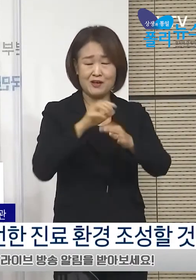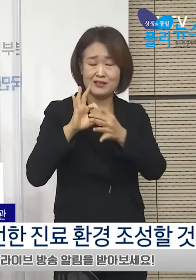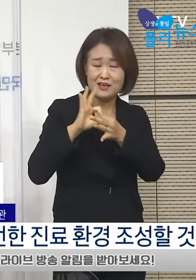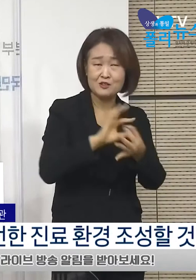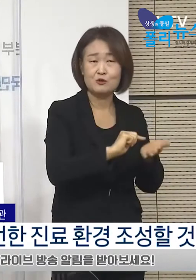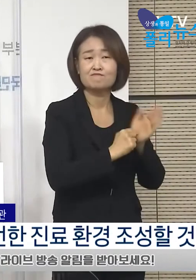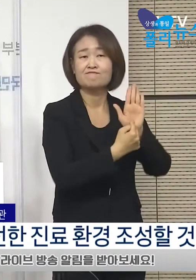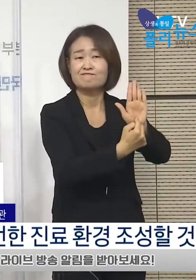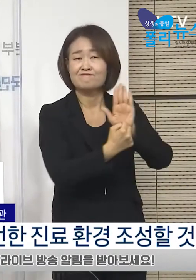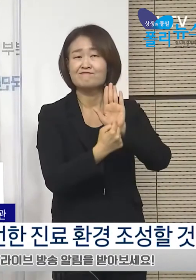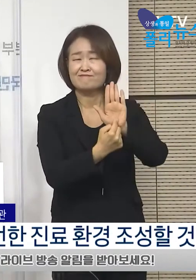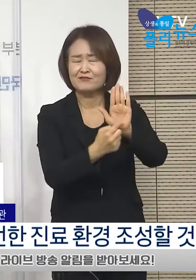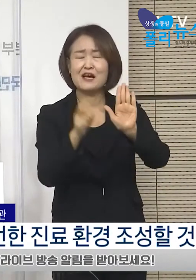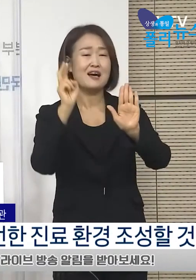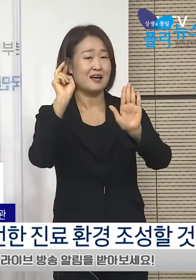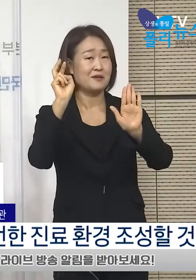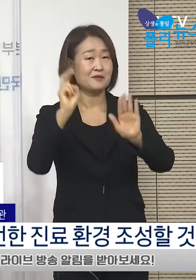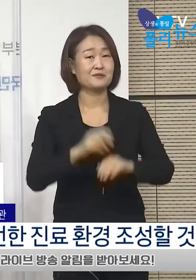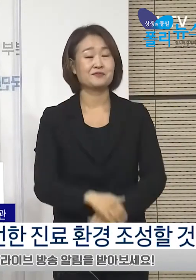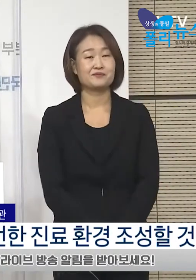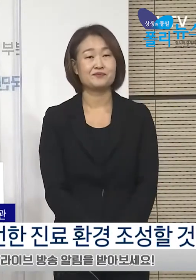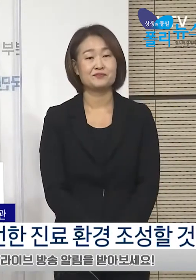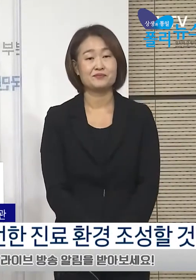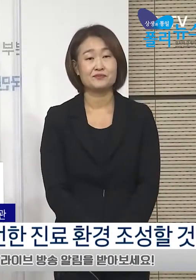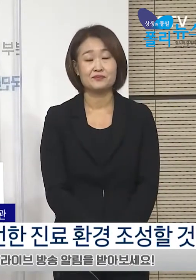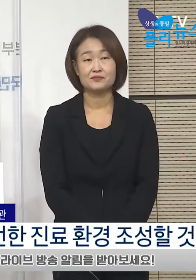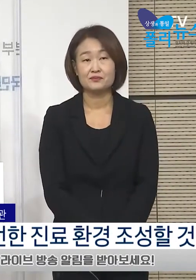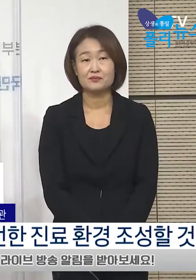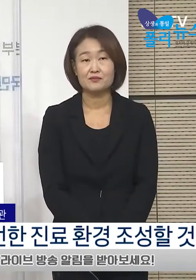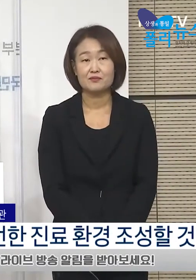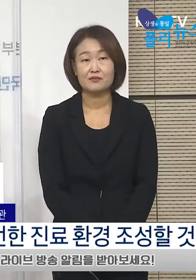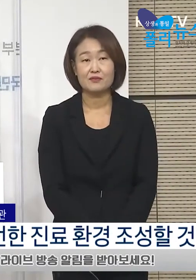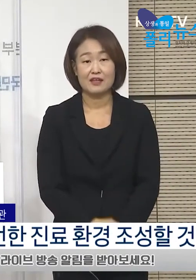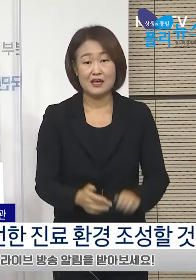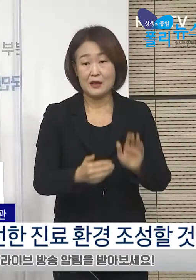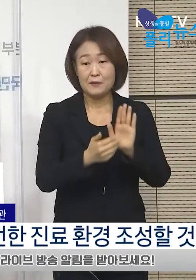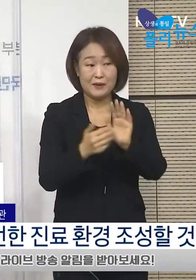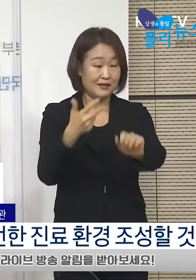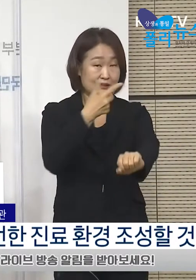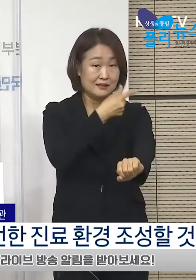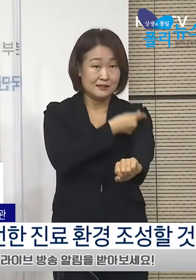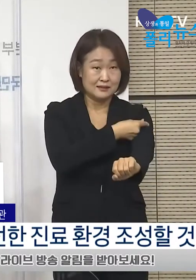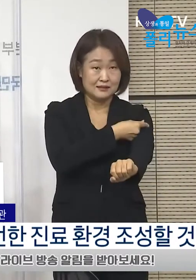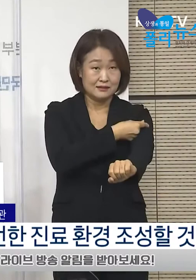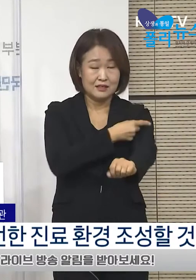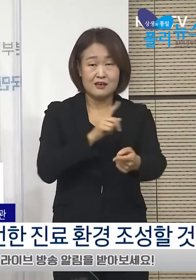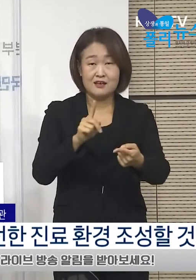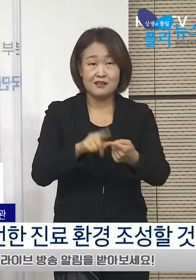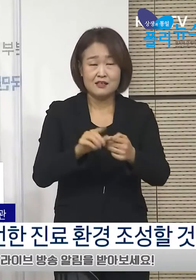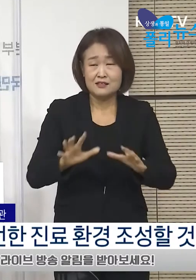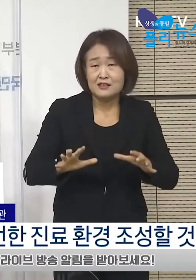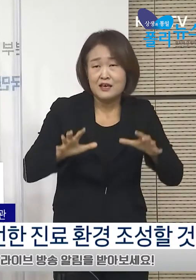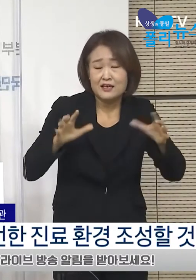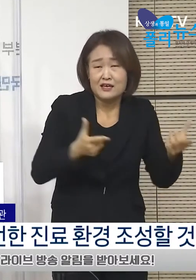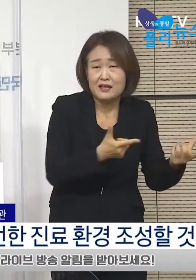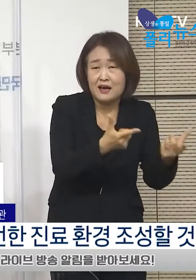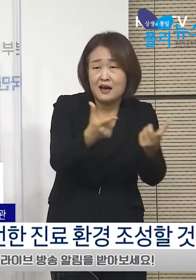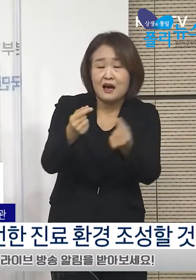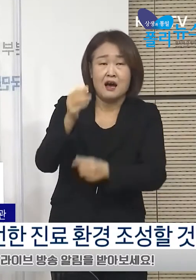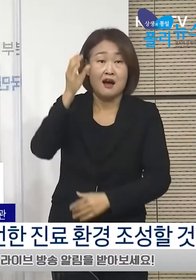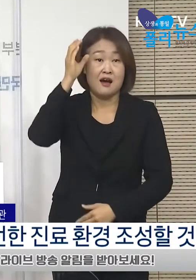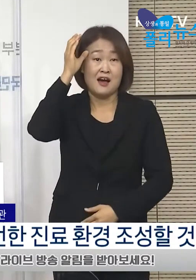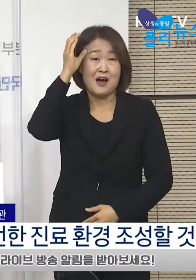발표될 것으로 보입니다. 이에 따라 백신에 대하여 세계적으로 기대감이 커지며